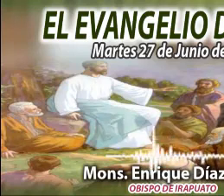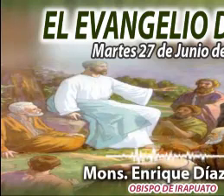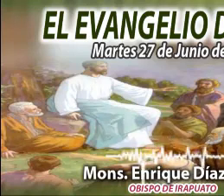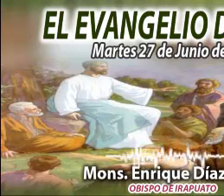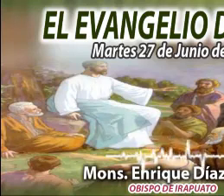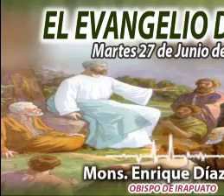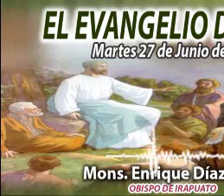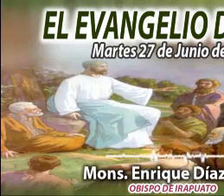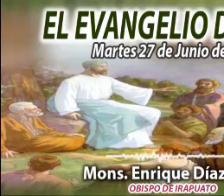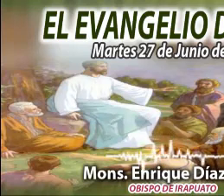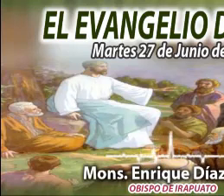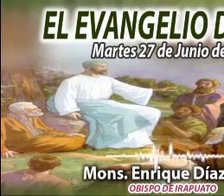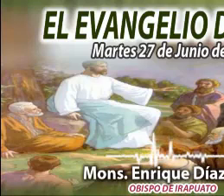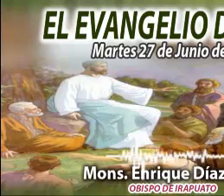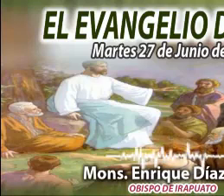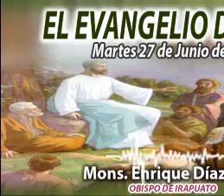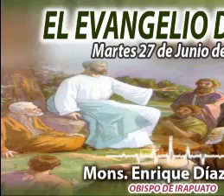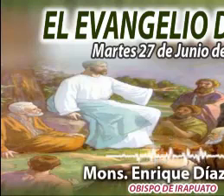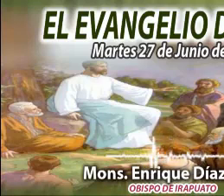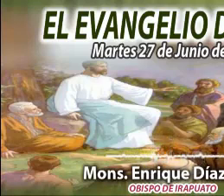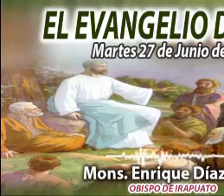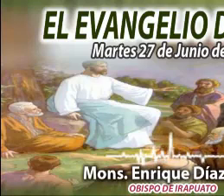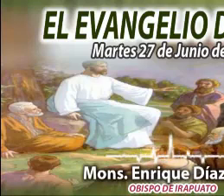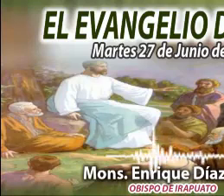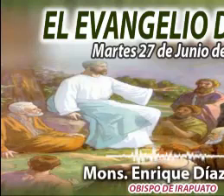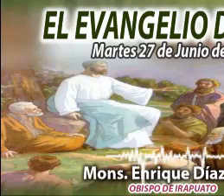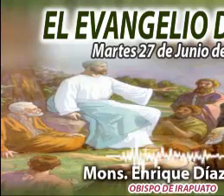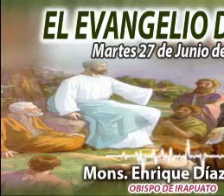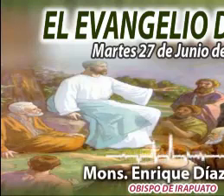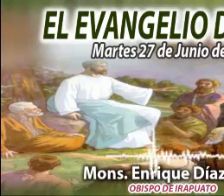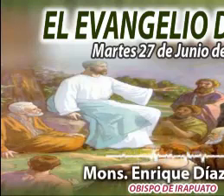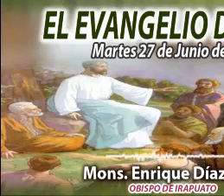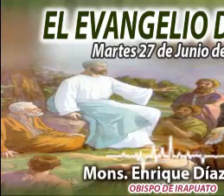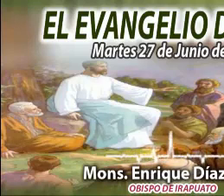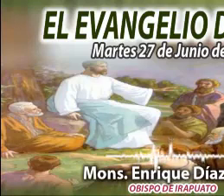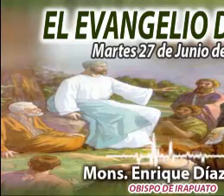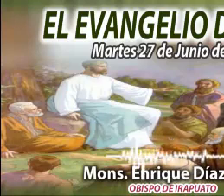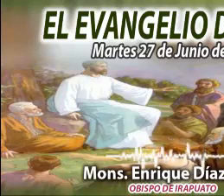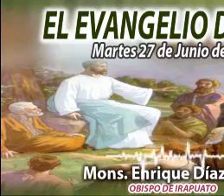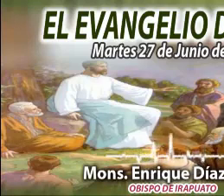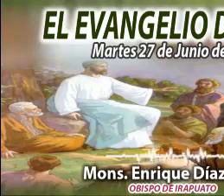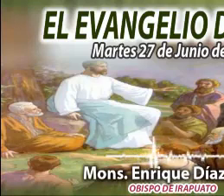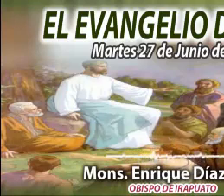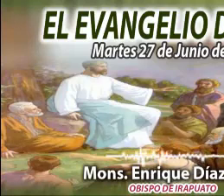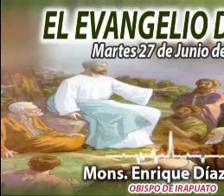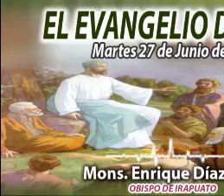Díaz, fortalezcamos nuestra fe. Seamos testigos de Jesús, vivo y resucitado.